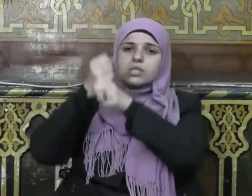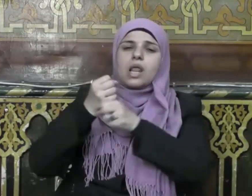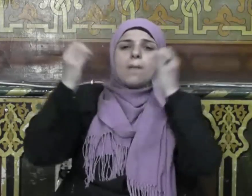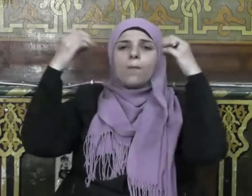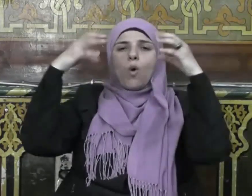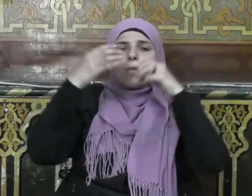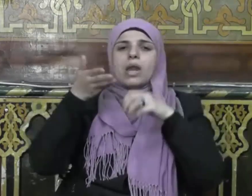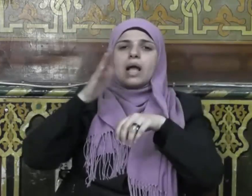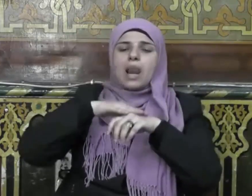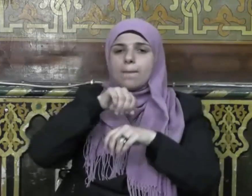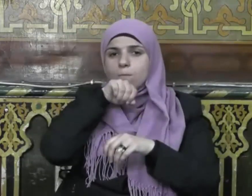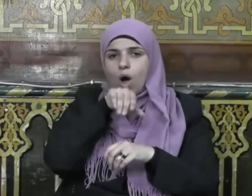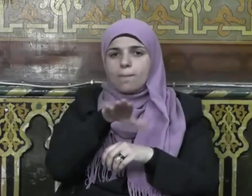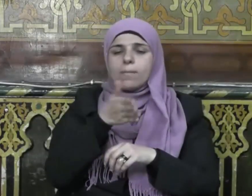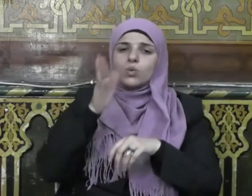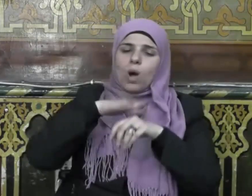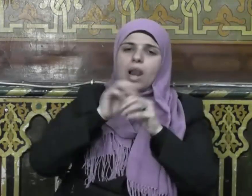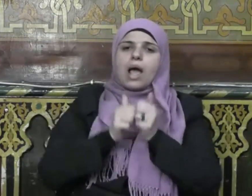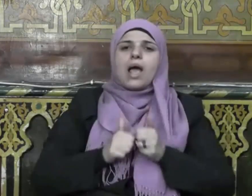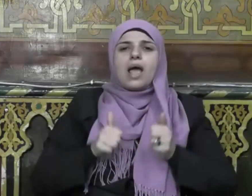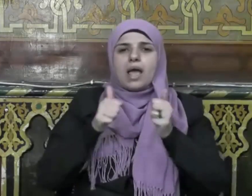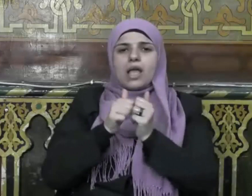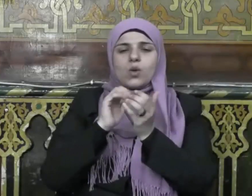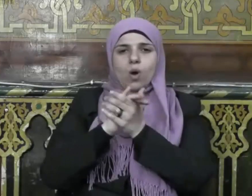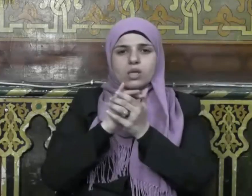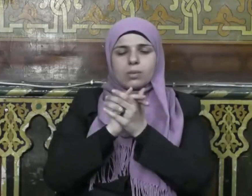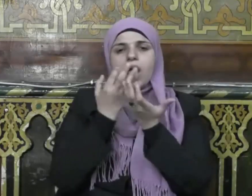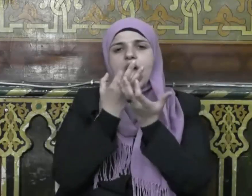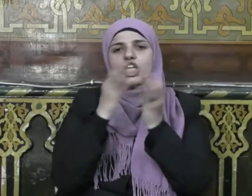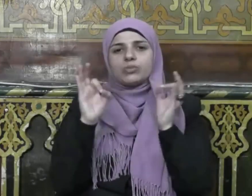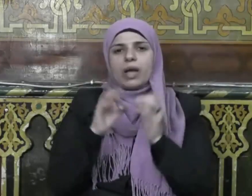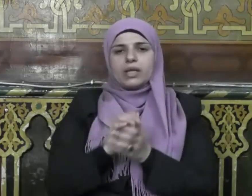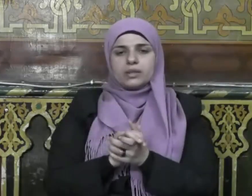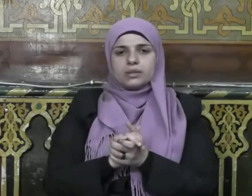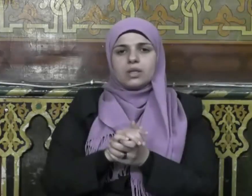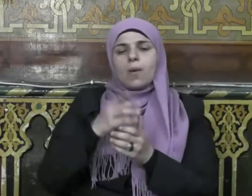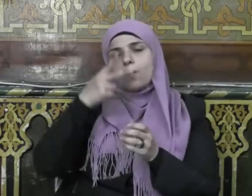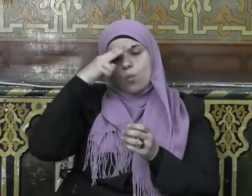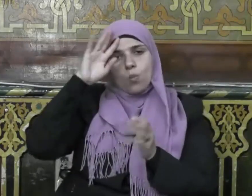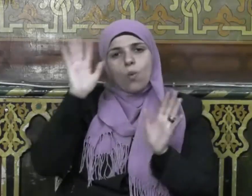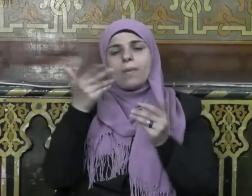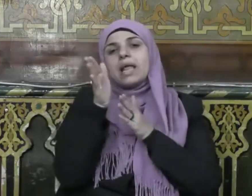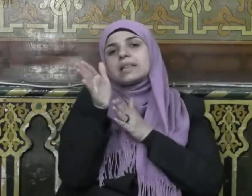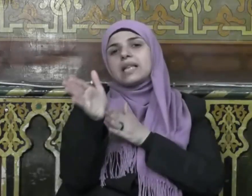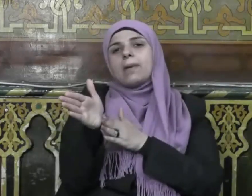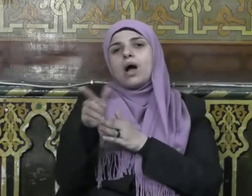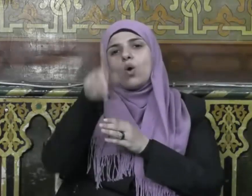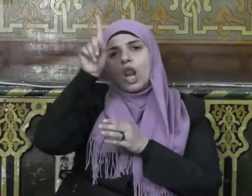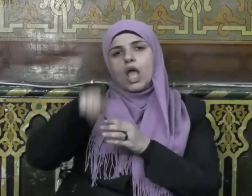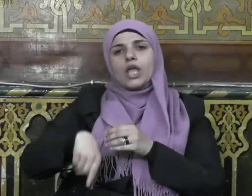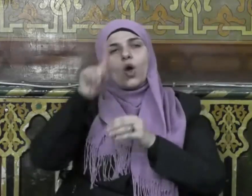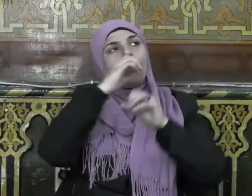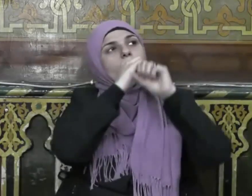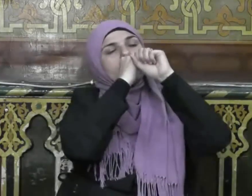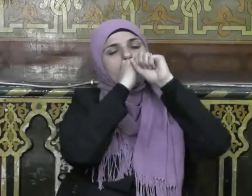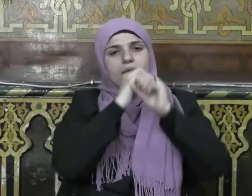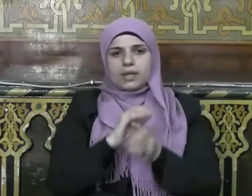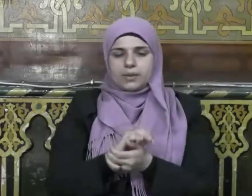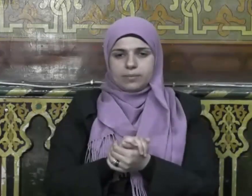وبارك عليه وعلى آله وصحبه أجمعين ومن تبعهم بإحسان إلى يوم الدين